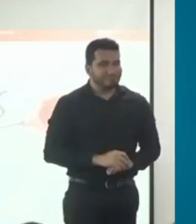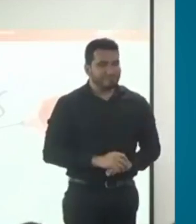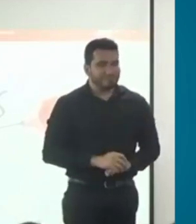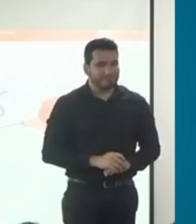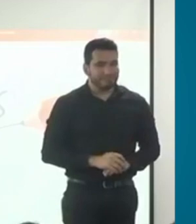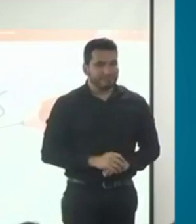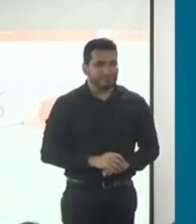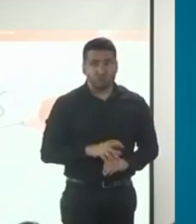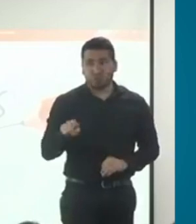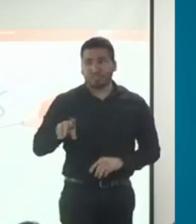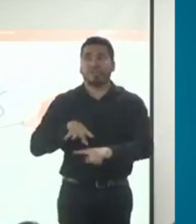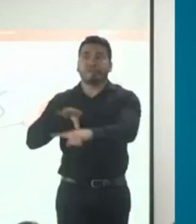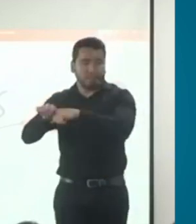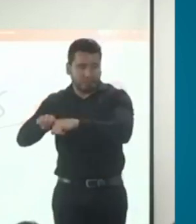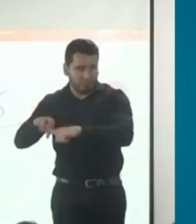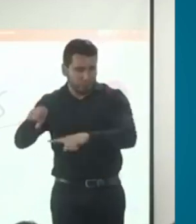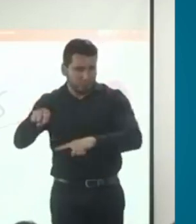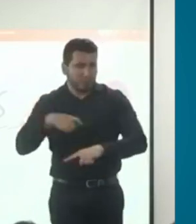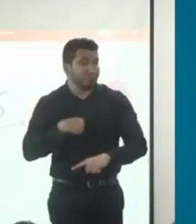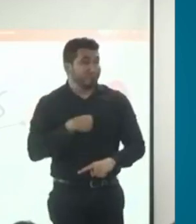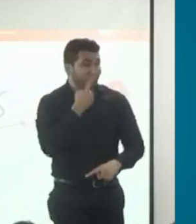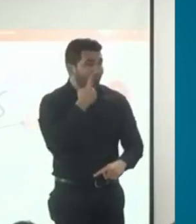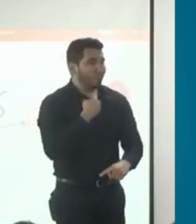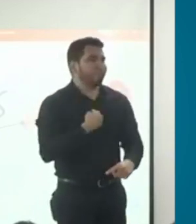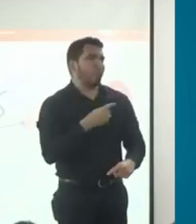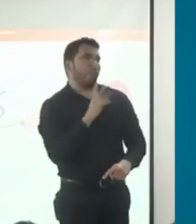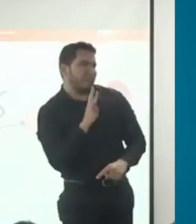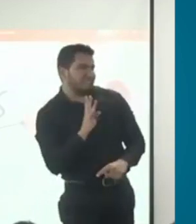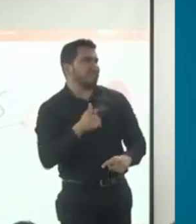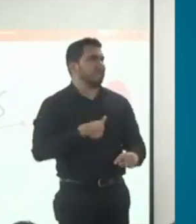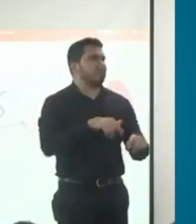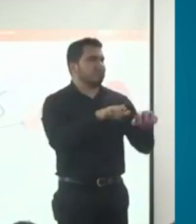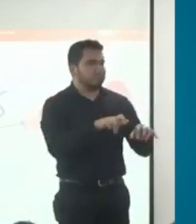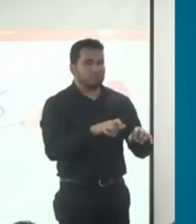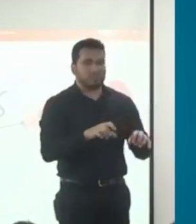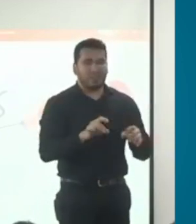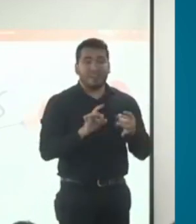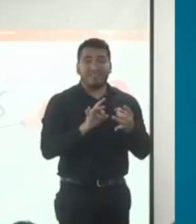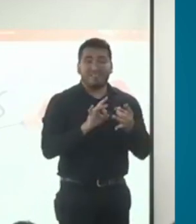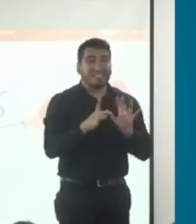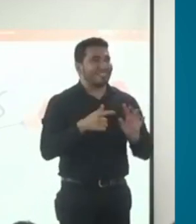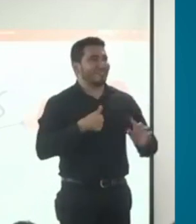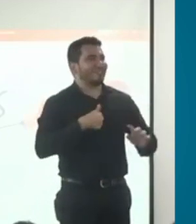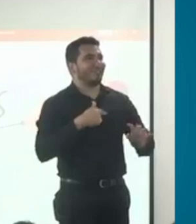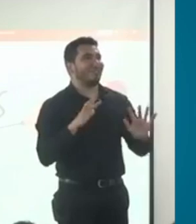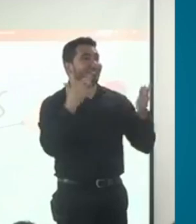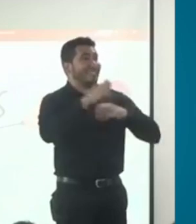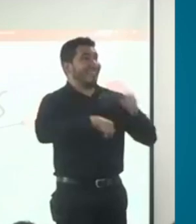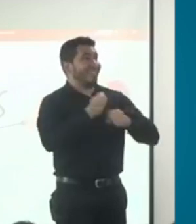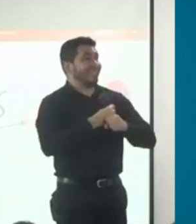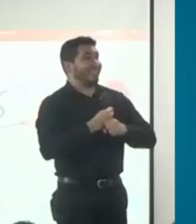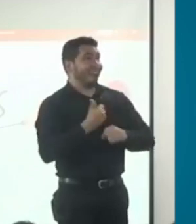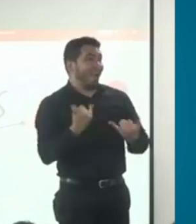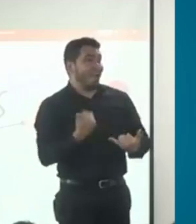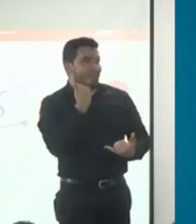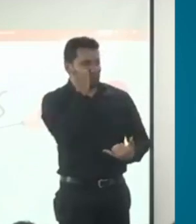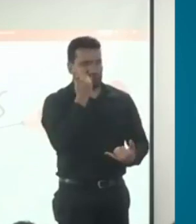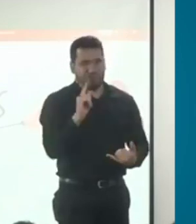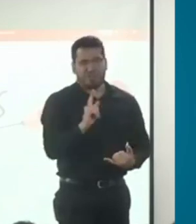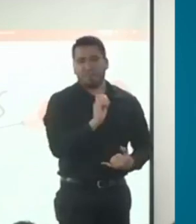porque la fecha de nacimiento te va a actualizar año por año. Pero ojo, no empiecen a considerar que cada año yo voy a ir a la… porque no